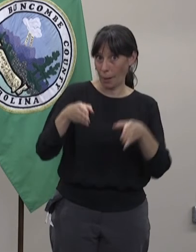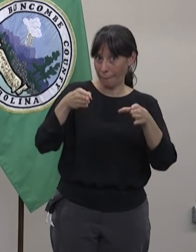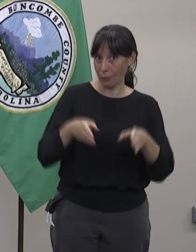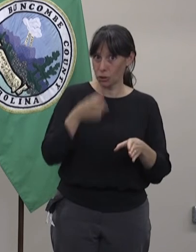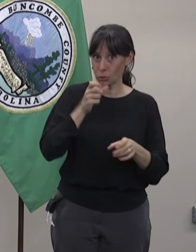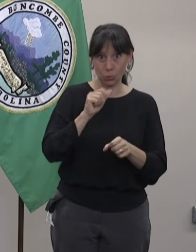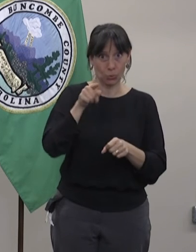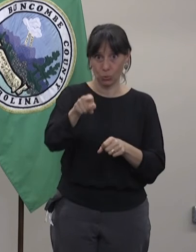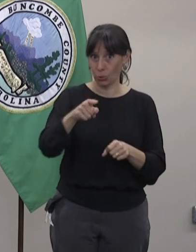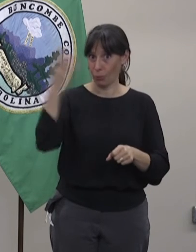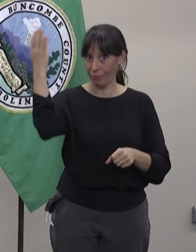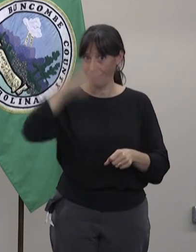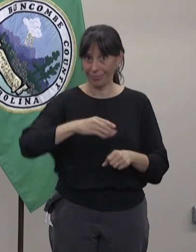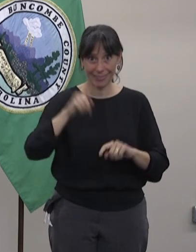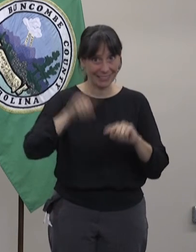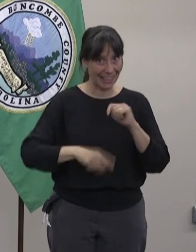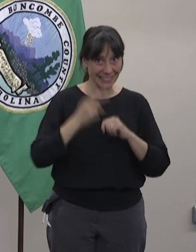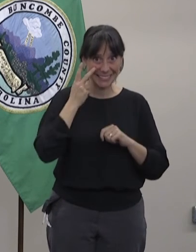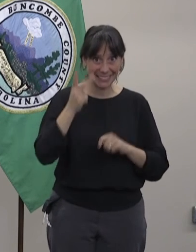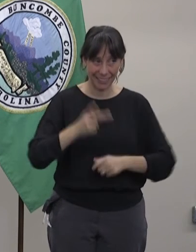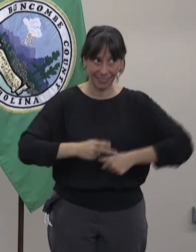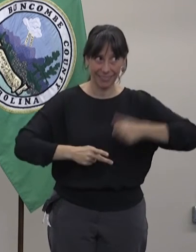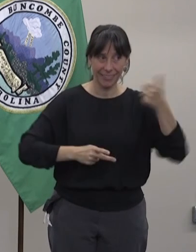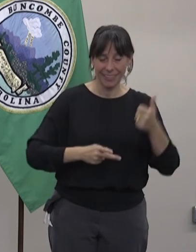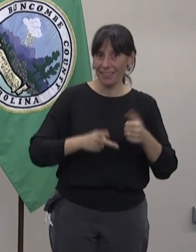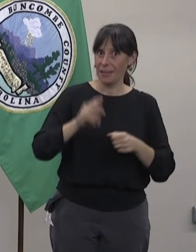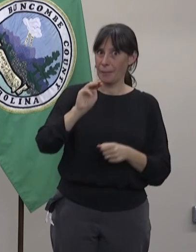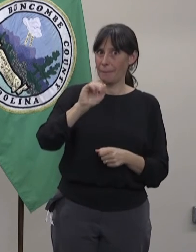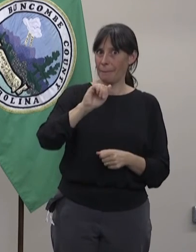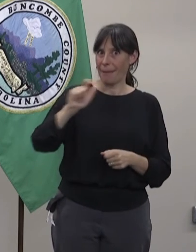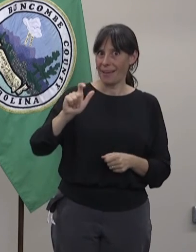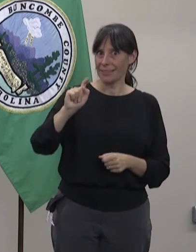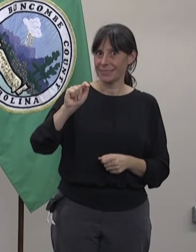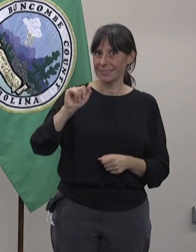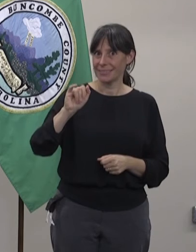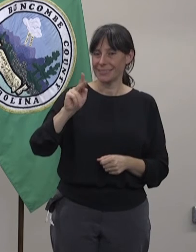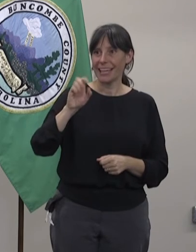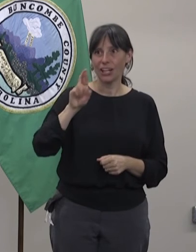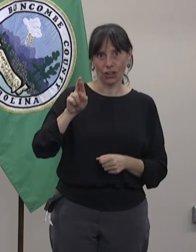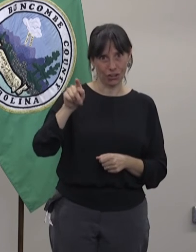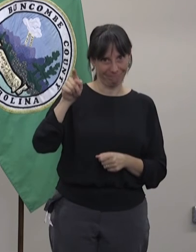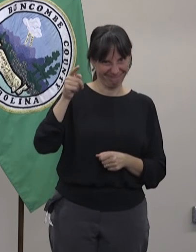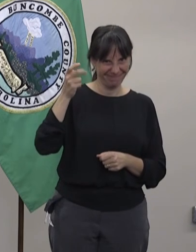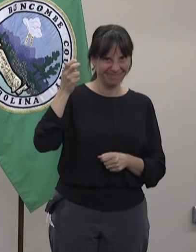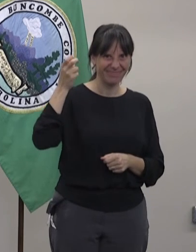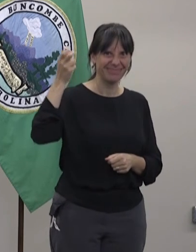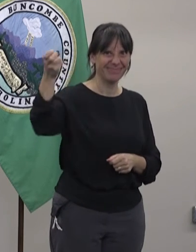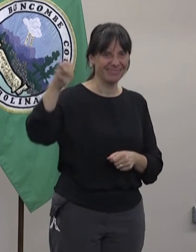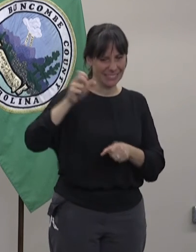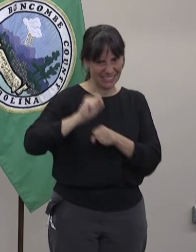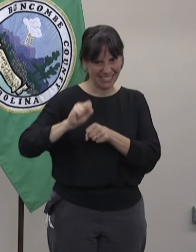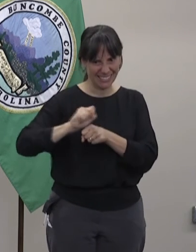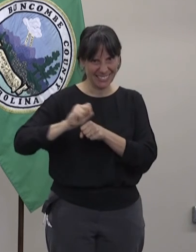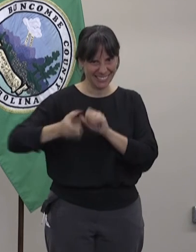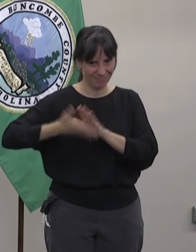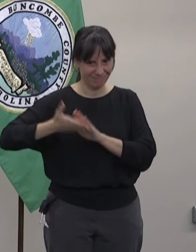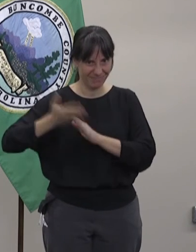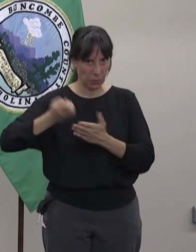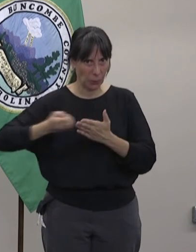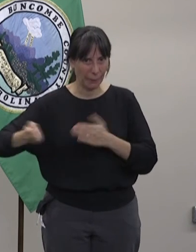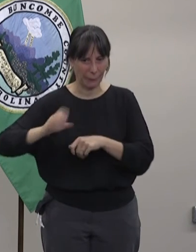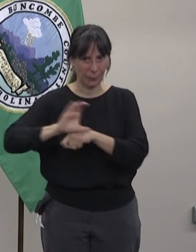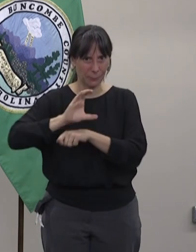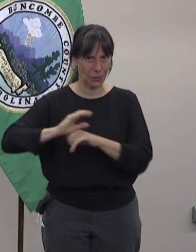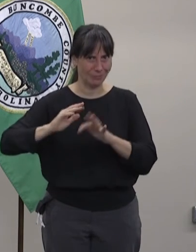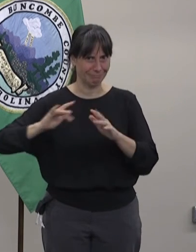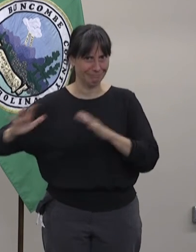Y también gracias a Sontle, la Cooperativa de Justicia del Lenguaje, por la interpretación simultánea al español. Gracias a